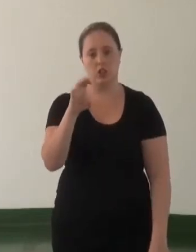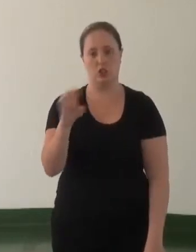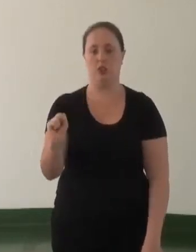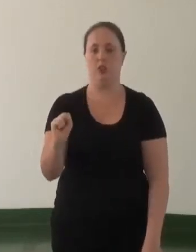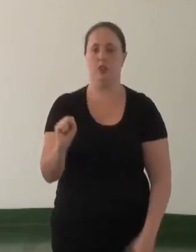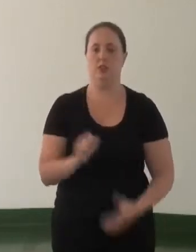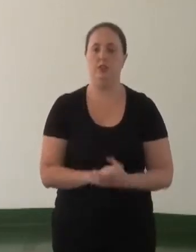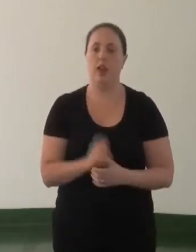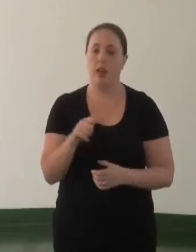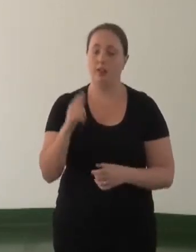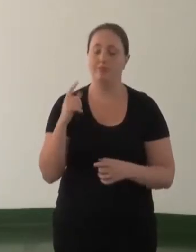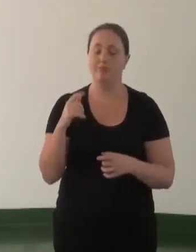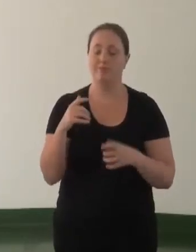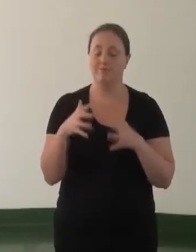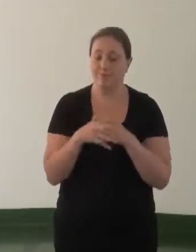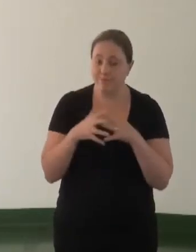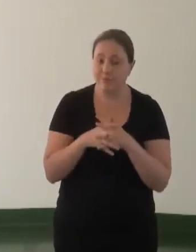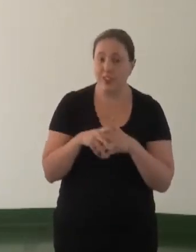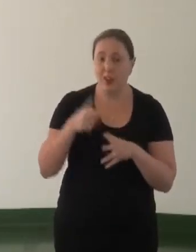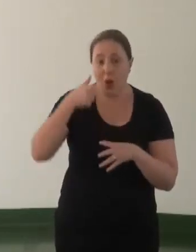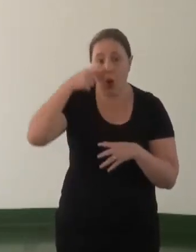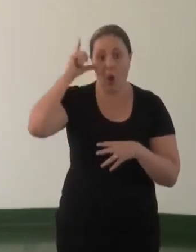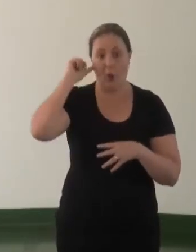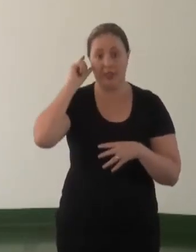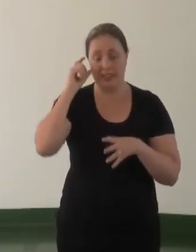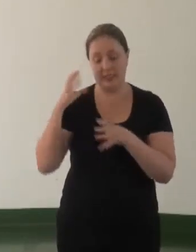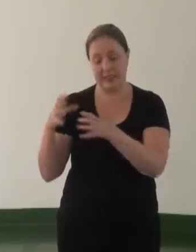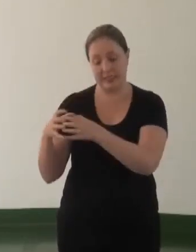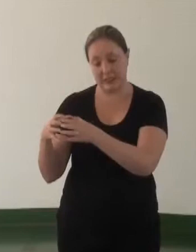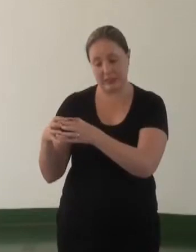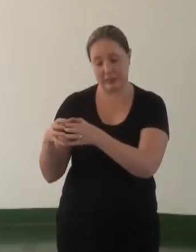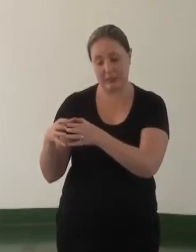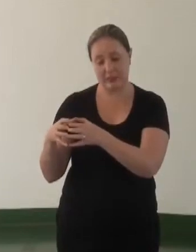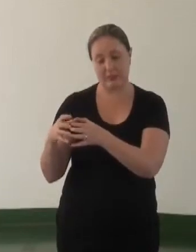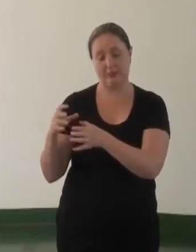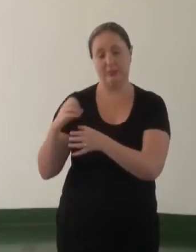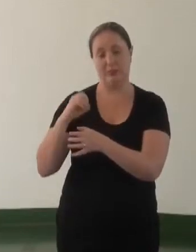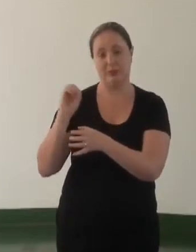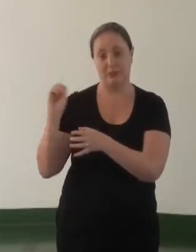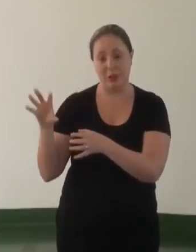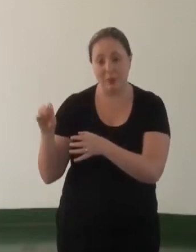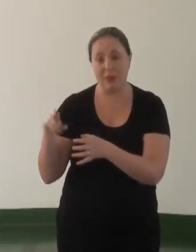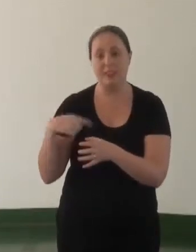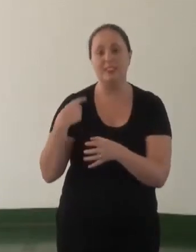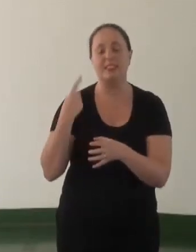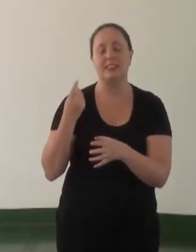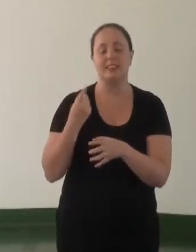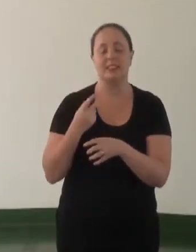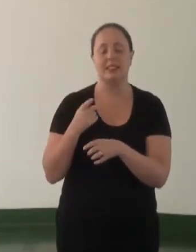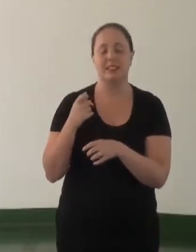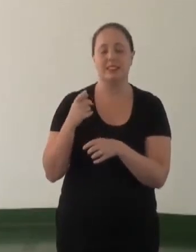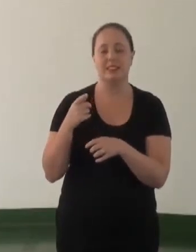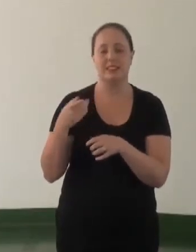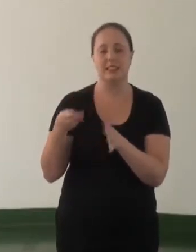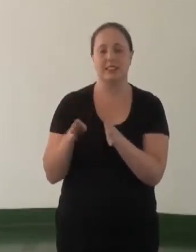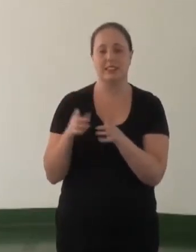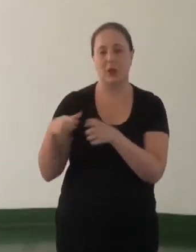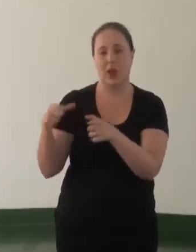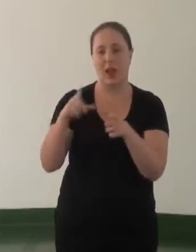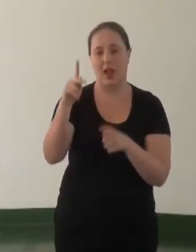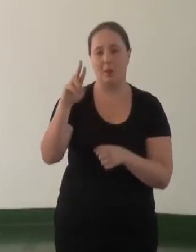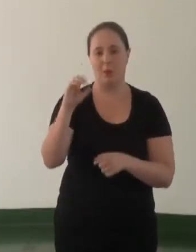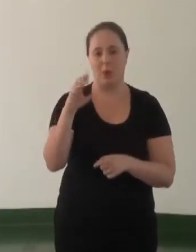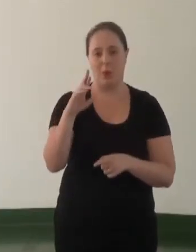um grande dilema, inclusive ontem parte do nosso grupo teve que sair para ir lá para a Procuradoria Geral tentar